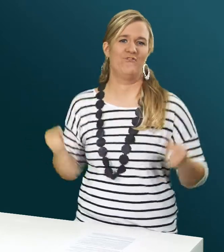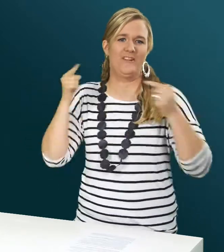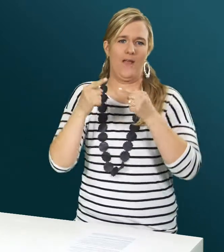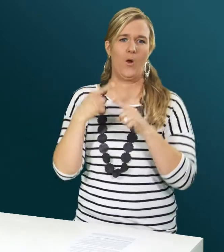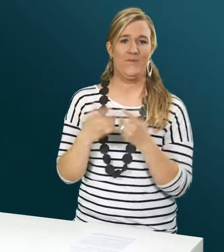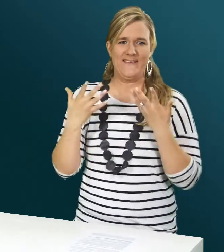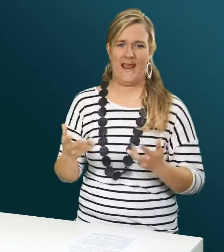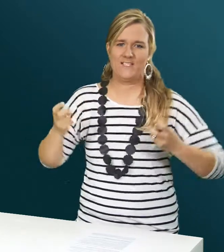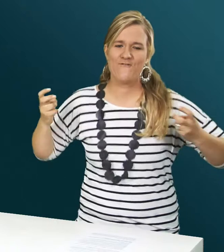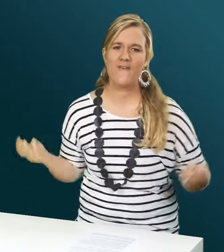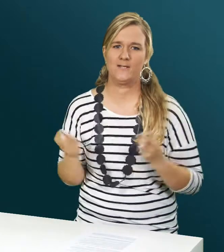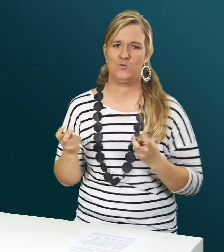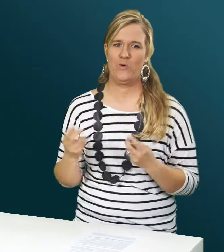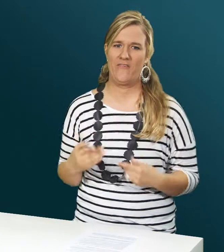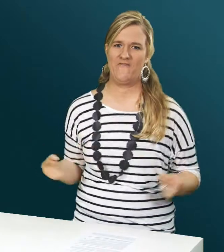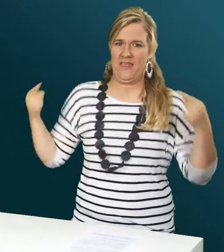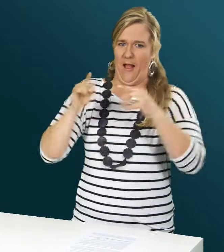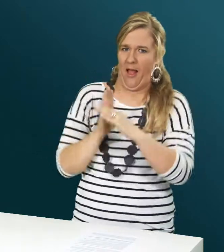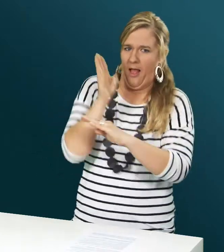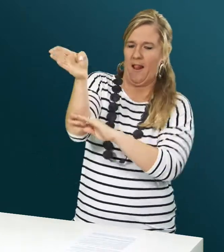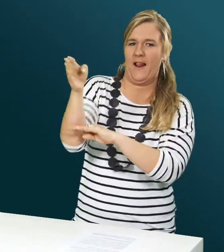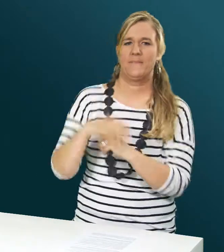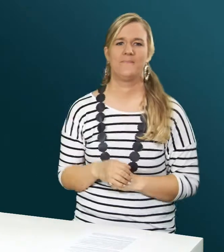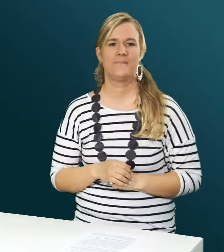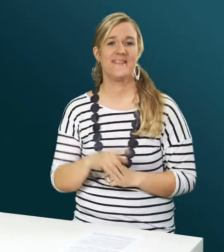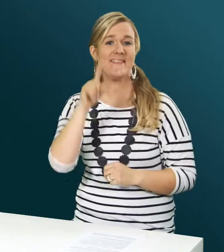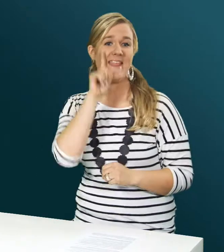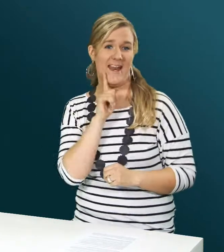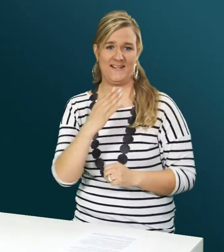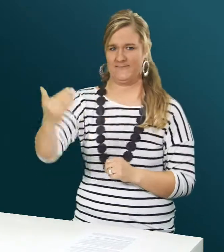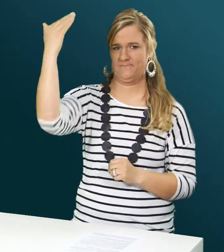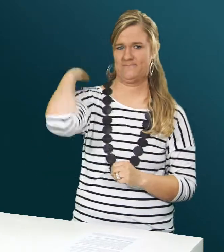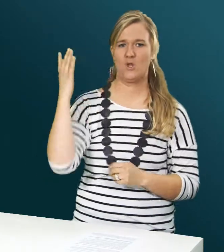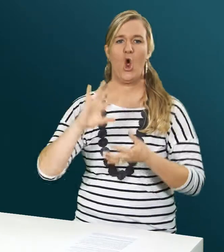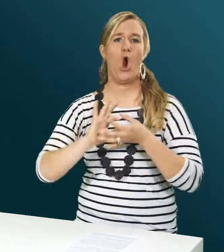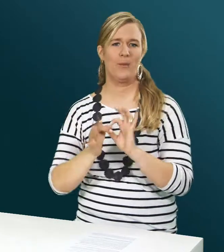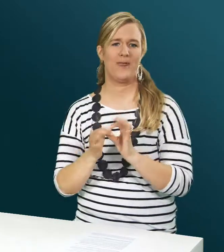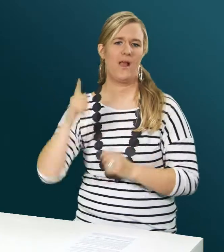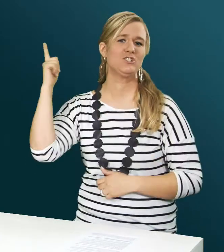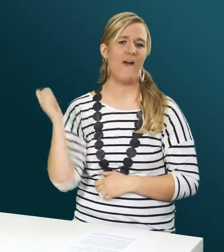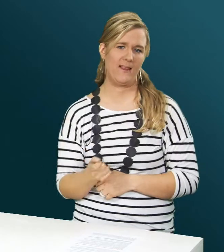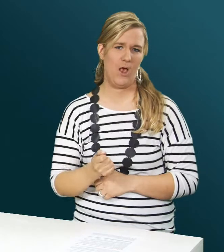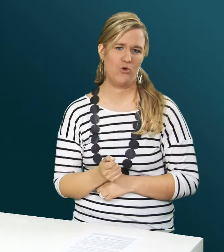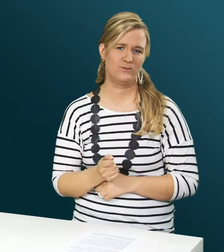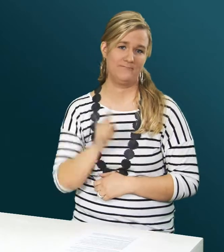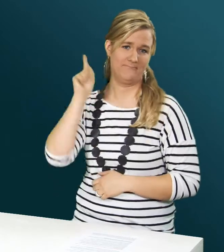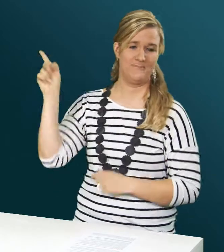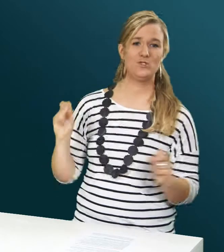Er hat den Halbfinal erreicht und muss sich nun für den Final qualifizieren. Terence gewann an der Olympiade im Jahr